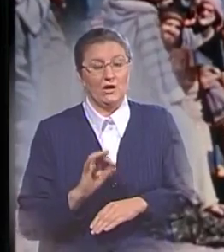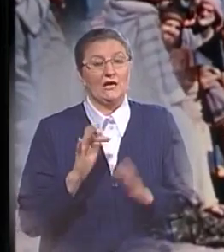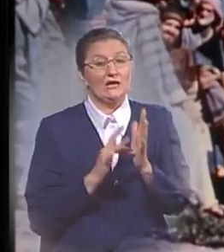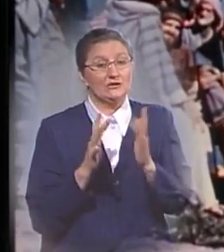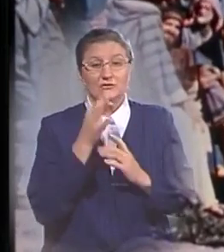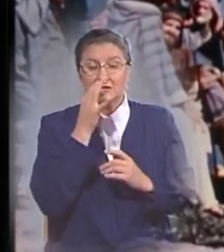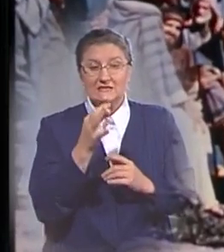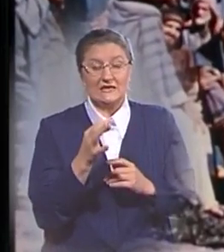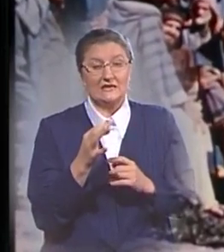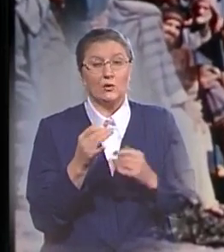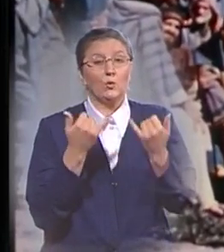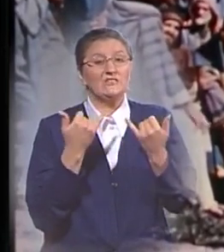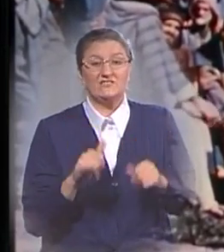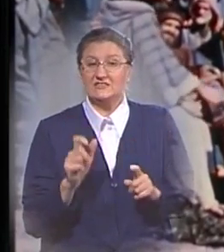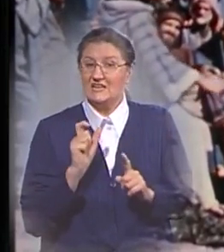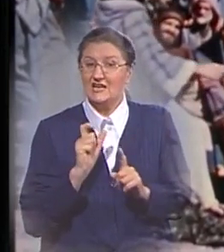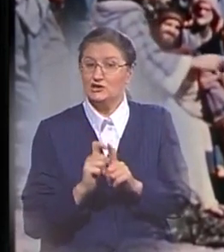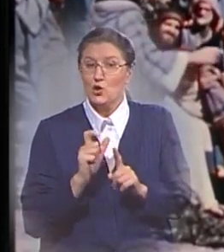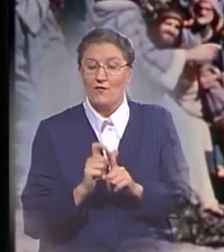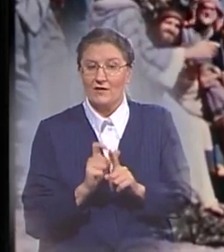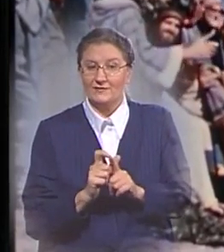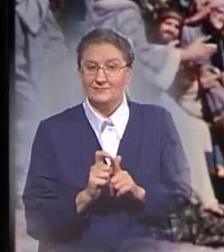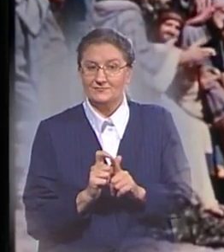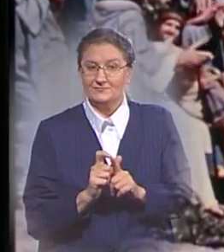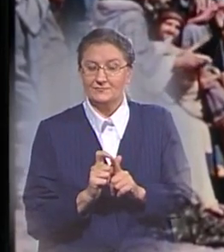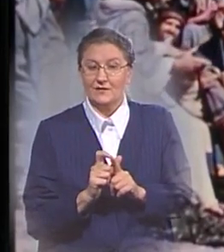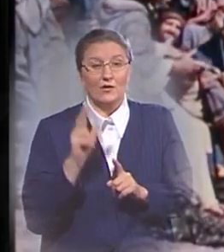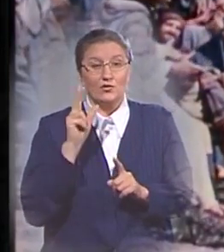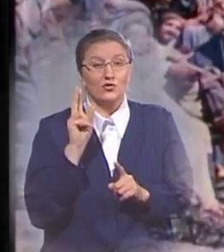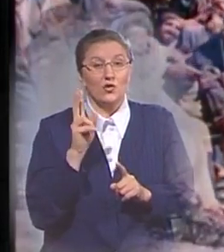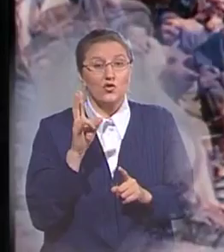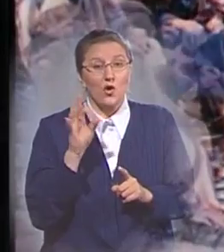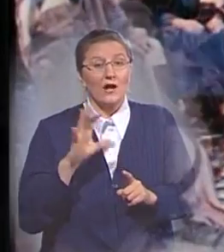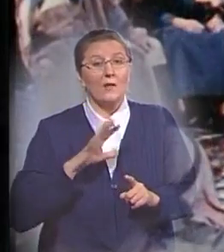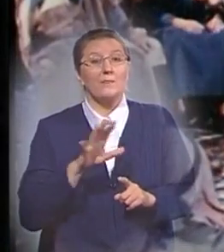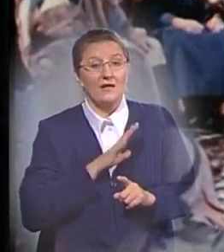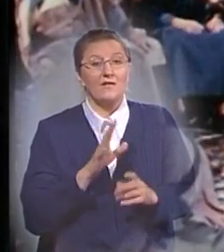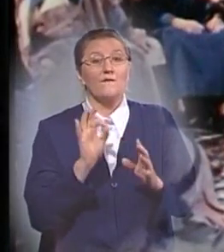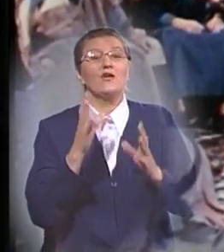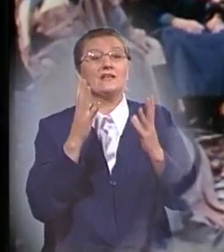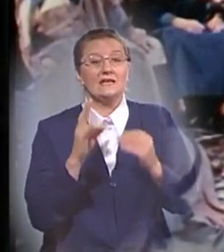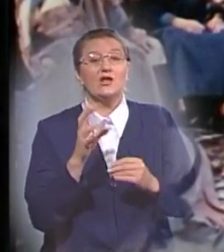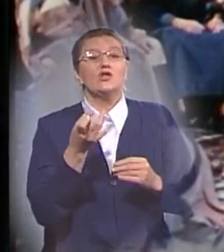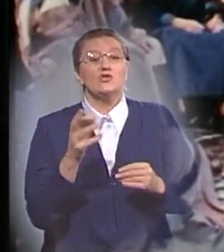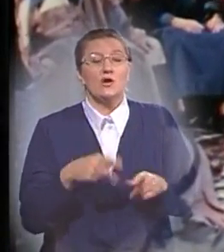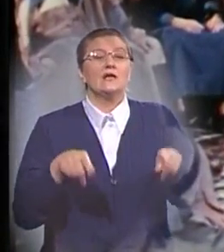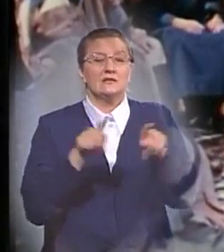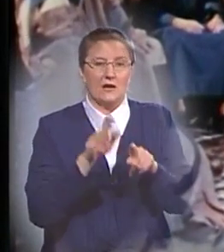следующие удивительные слова. «Но как было во дни Ноя, так будет в пришествии Сына